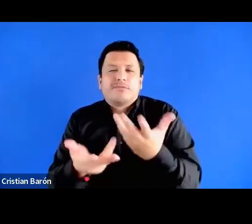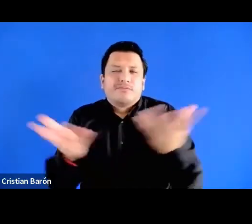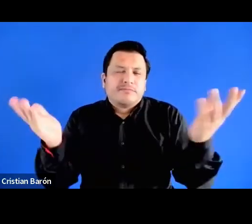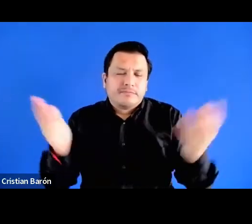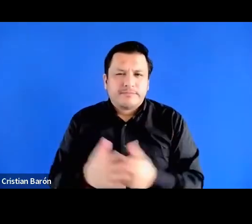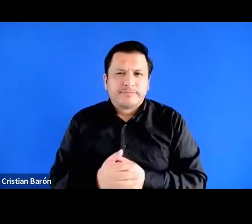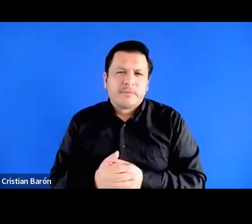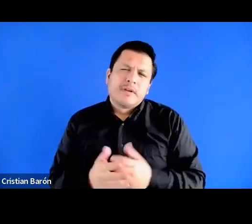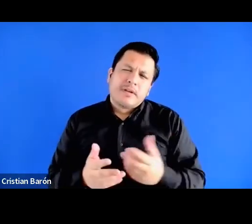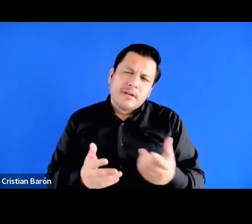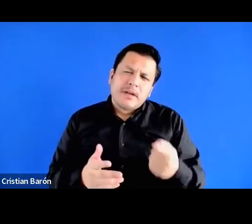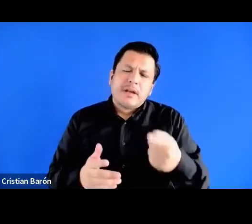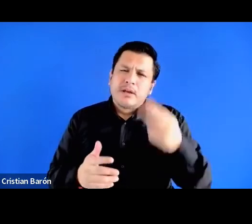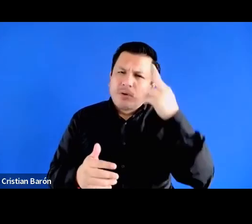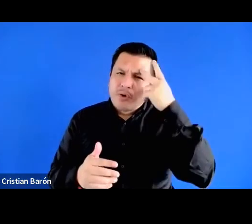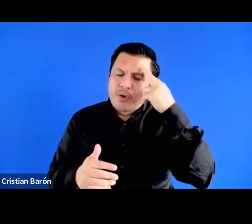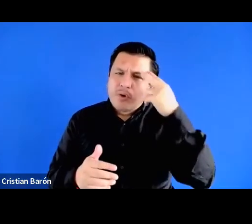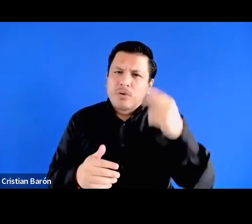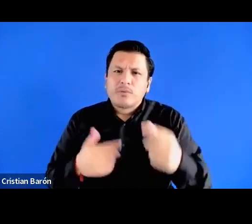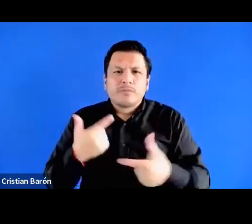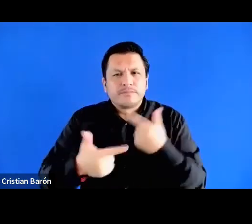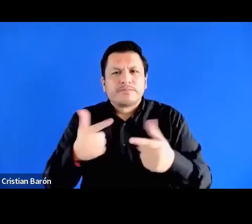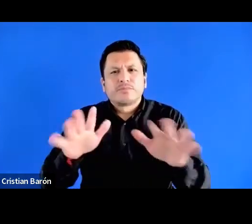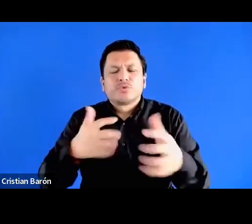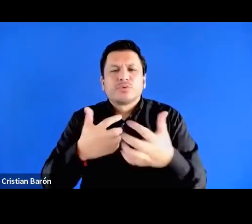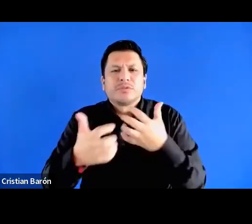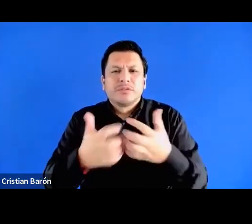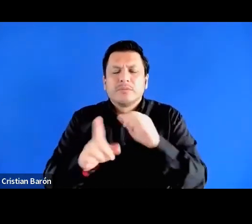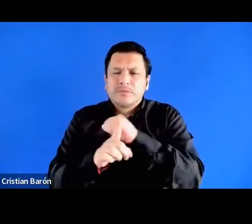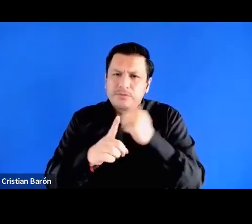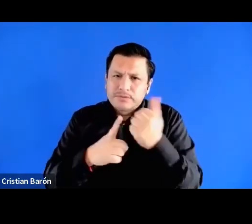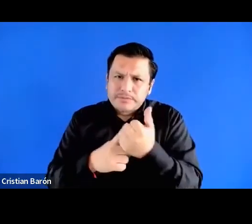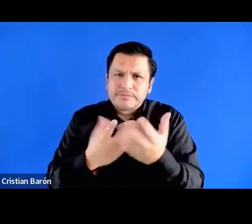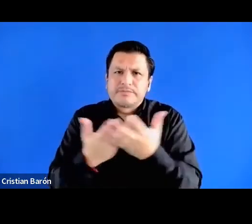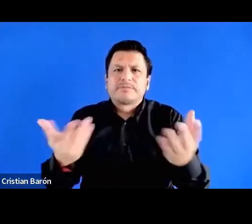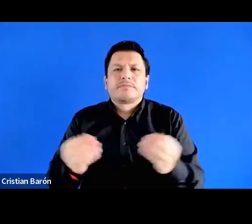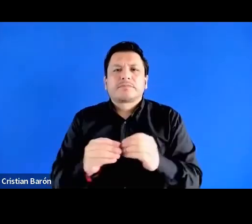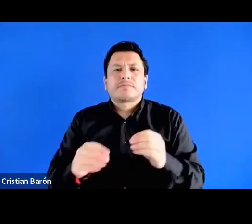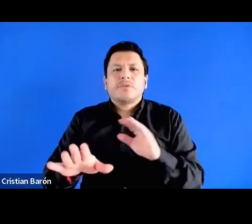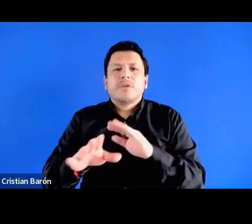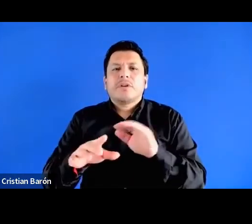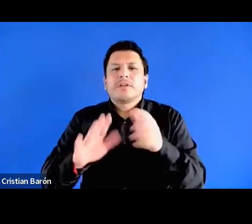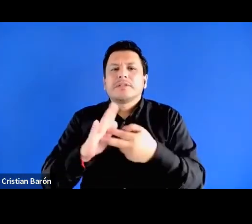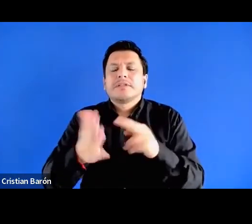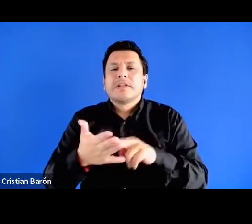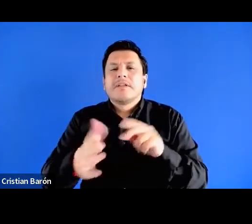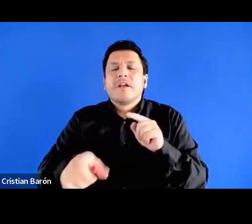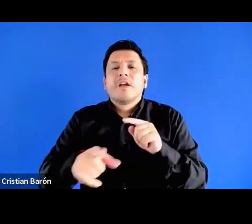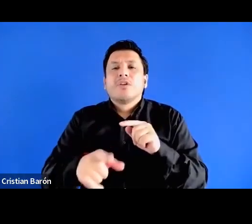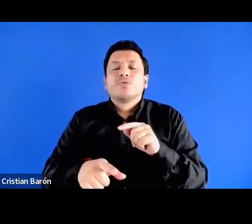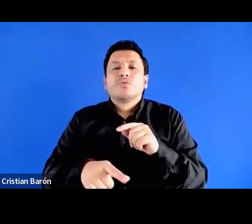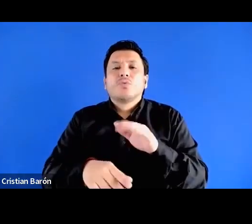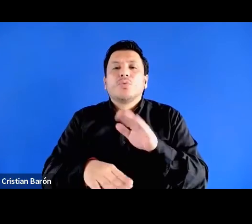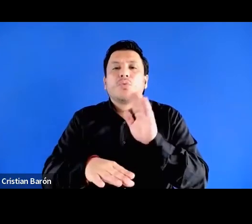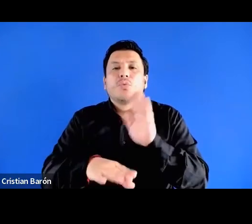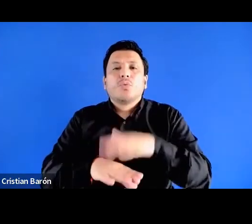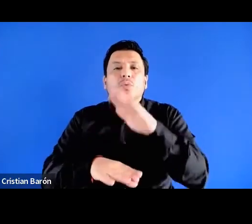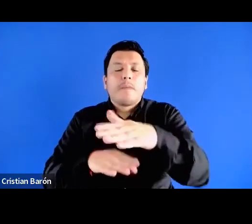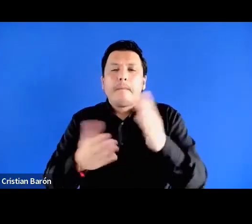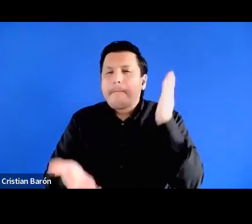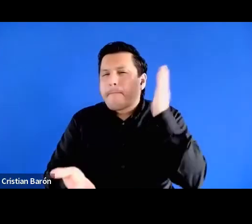tal. Y esto es obviamente un mecanismo más del sistema social, ¿no? Es una trampa. Es una trampa